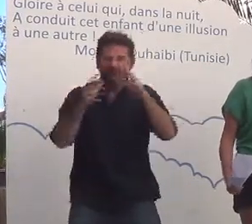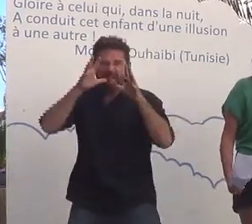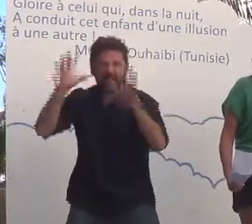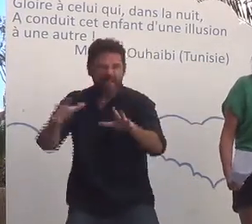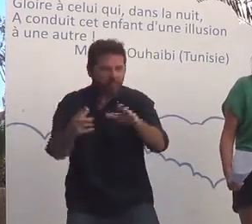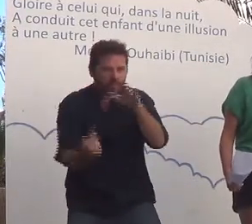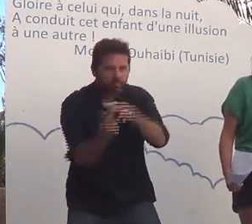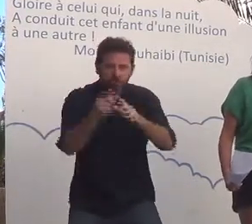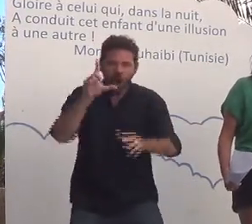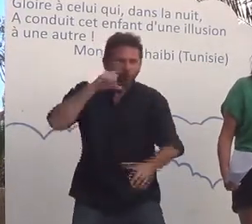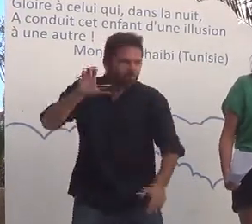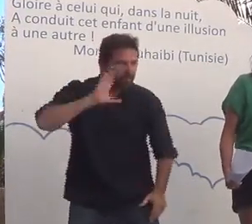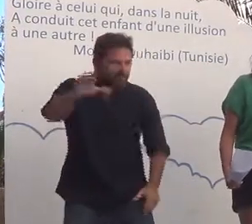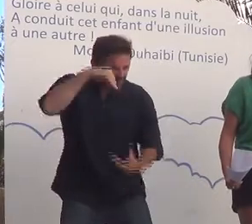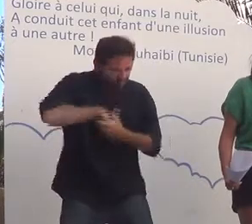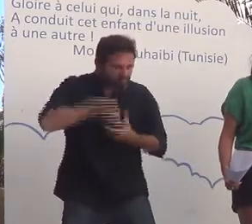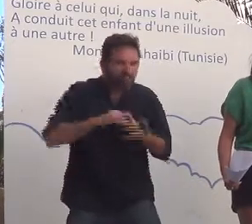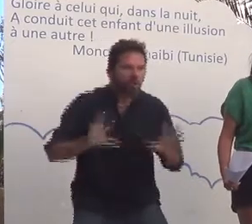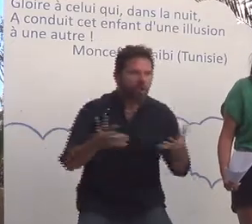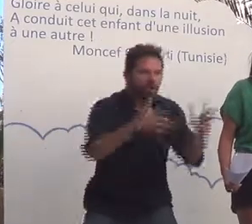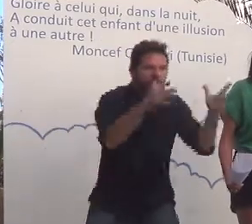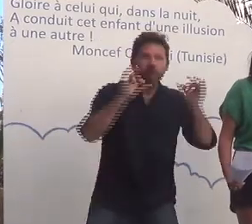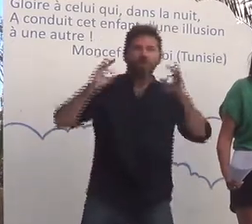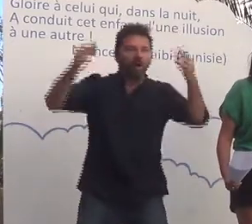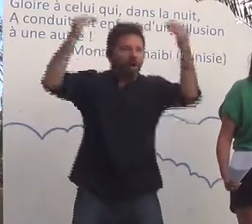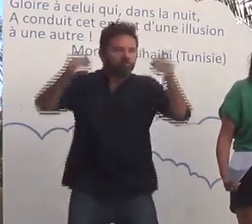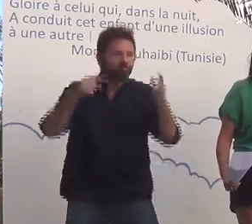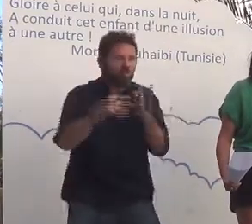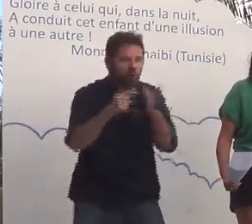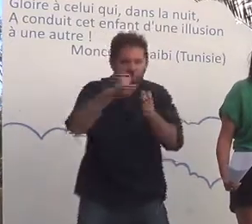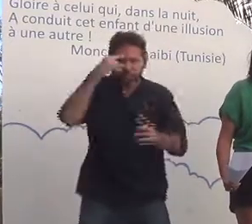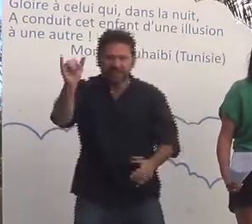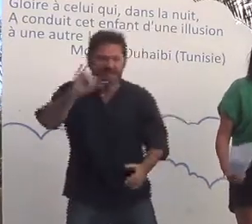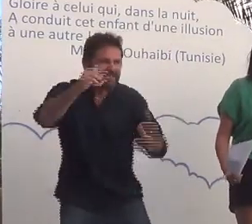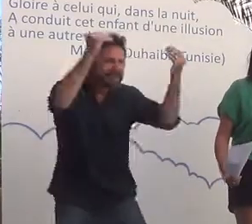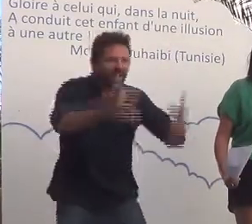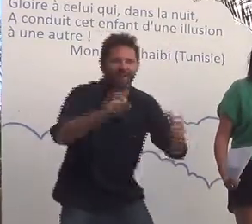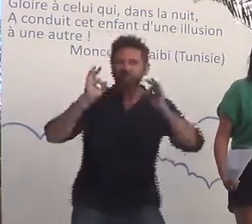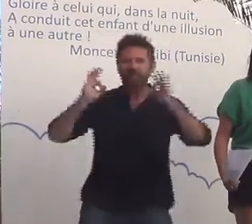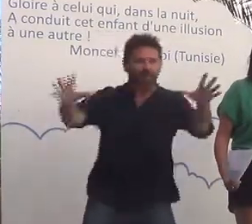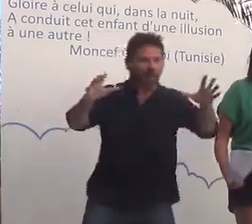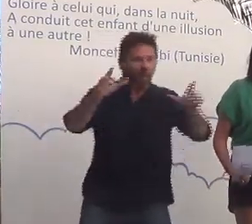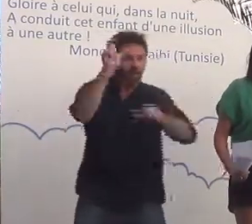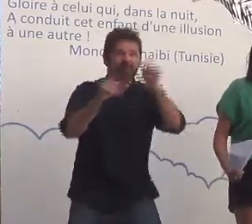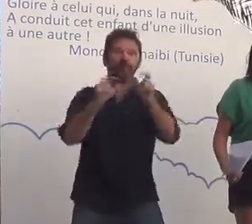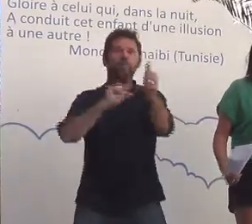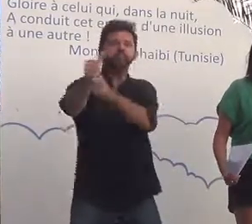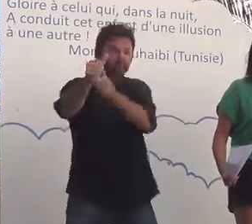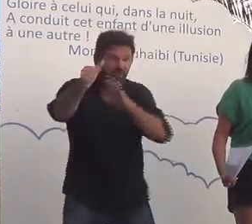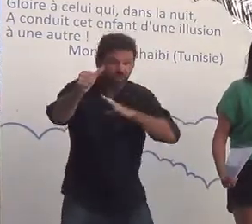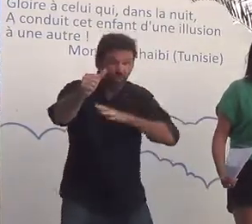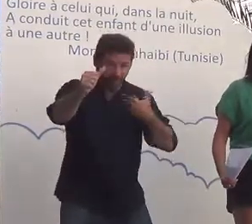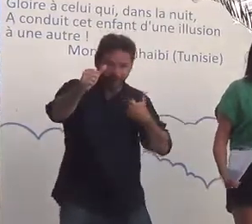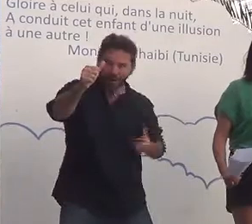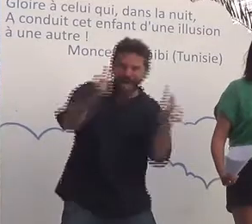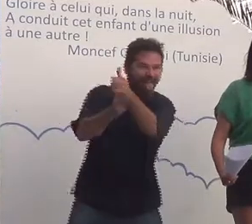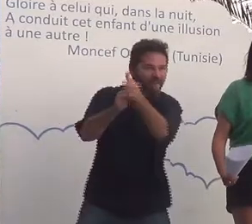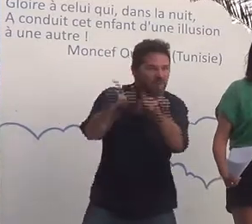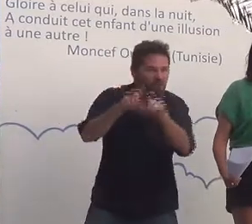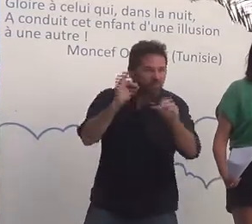? Qu'attendons-nous ? Quand est-ce que le temps va s'arrêter ? Pour qui le temps va s'arrêter ? Y aura-t-il des privilégiés ? Est-ce que j'aimerais en faire partie ? Le temps n'est-il pas ce